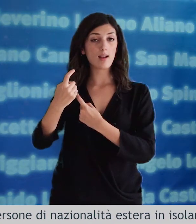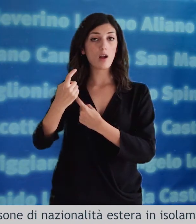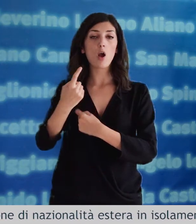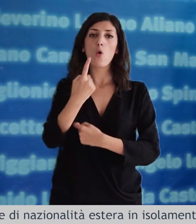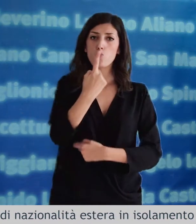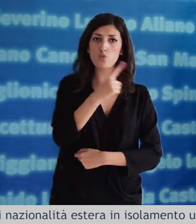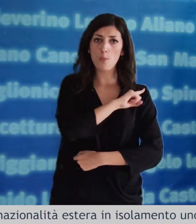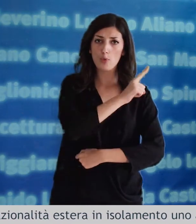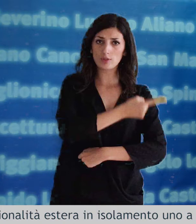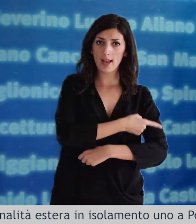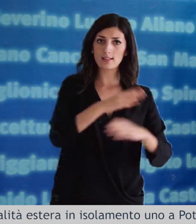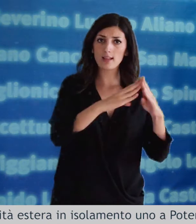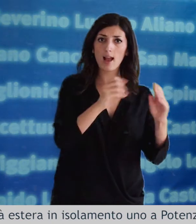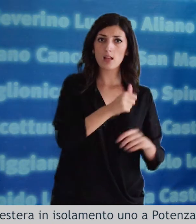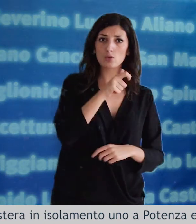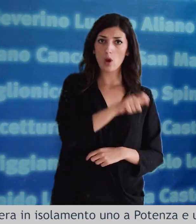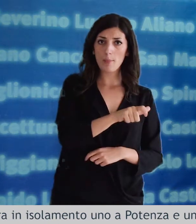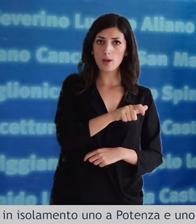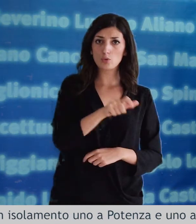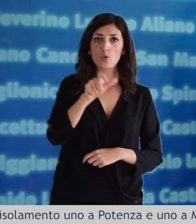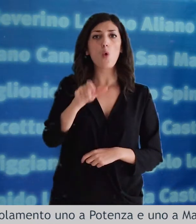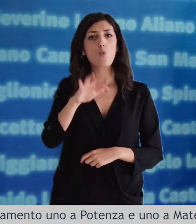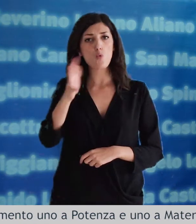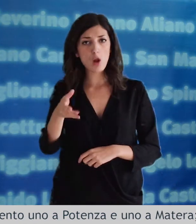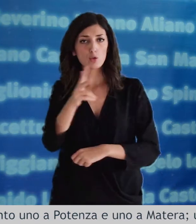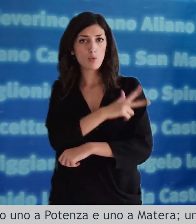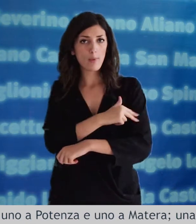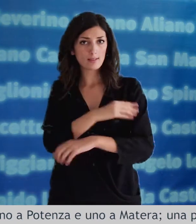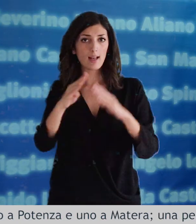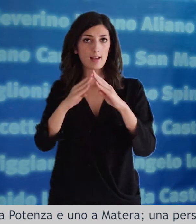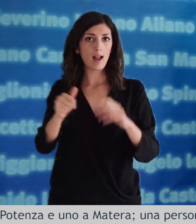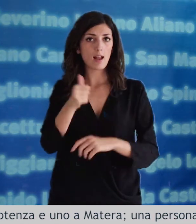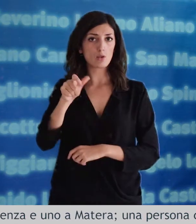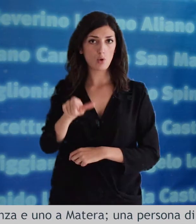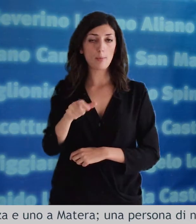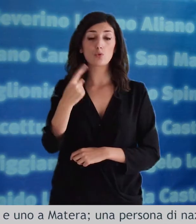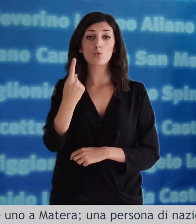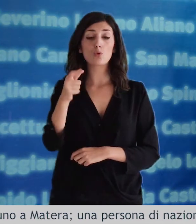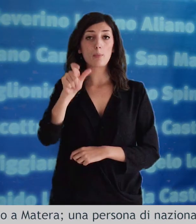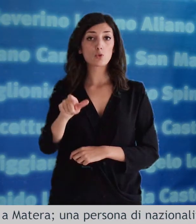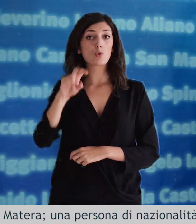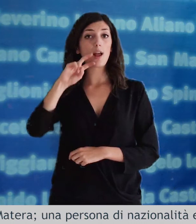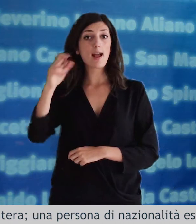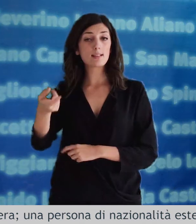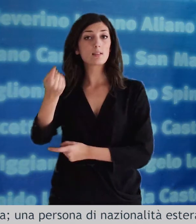isolamento uno a potenza e uno a matera una persona di nazionalità estera